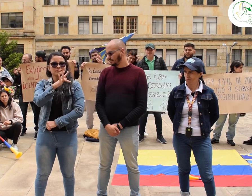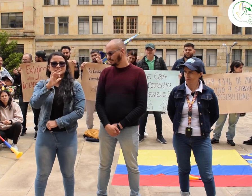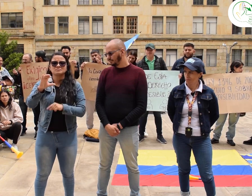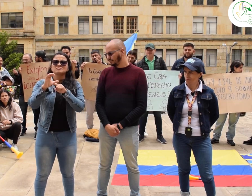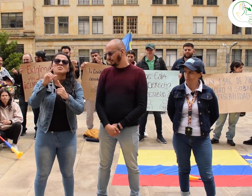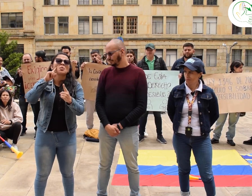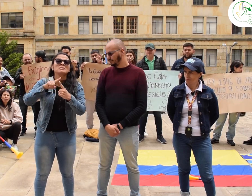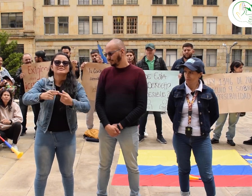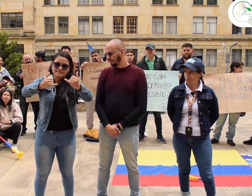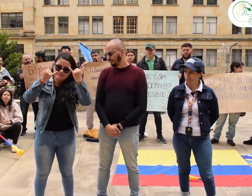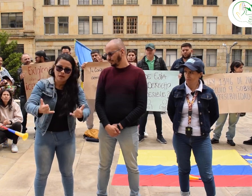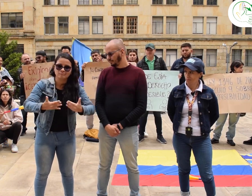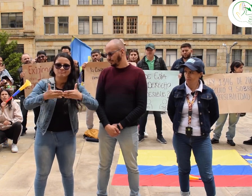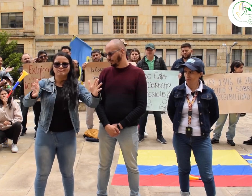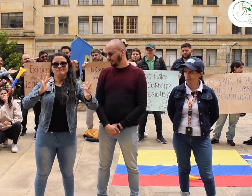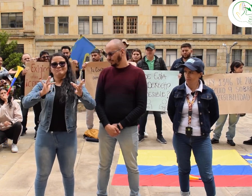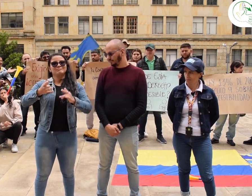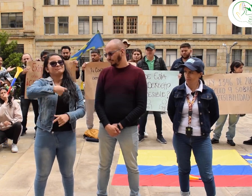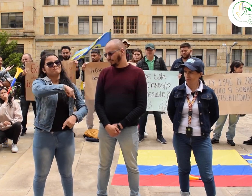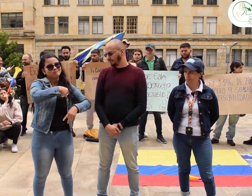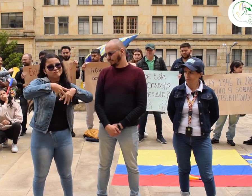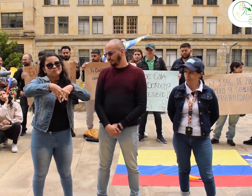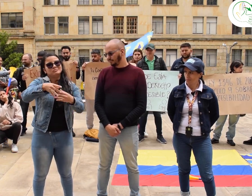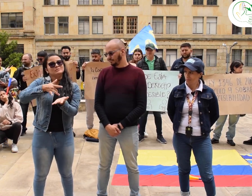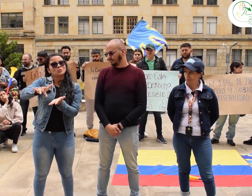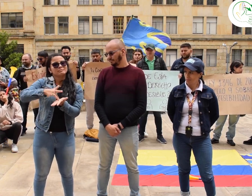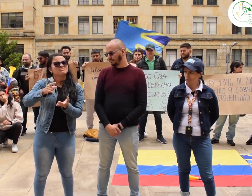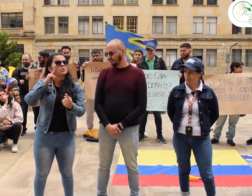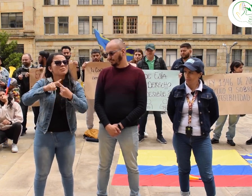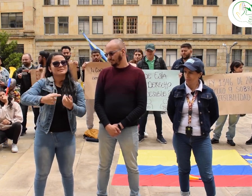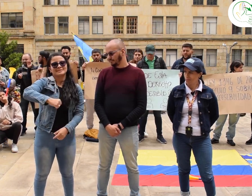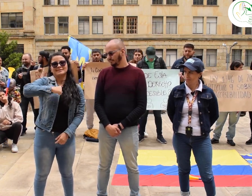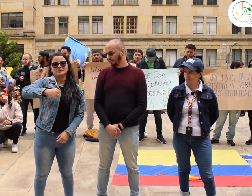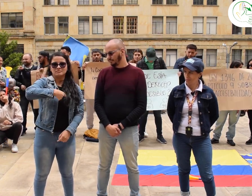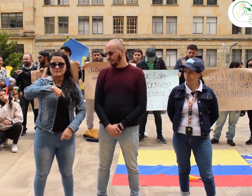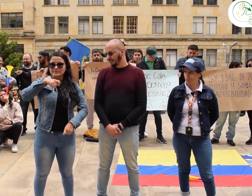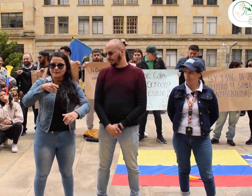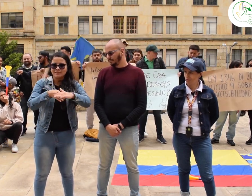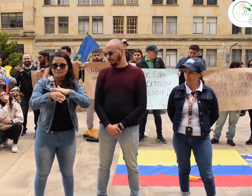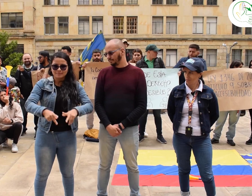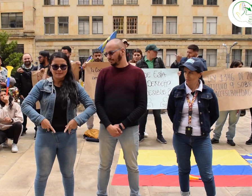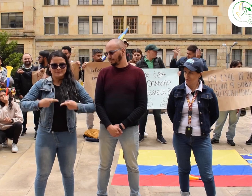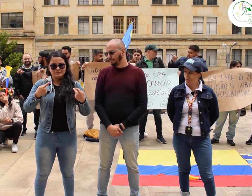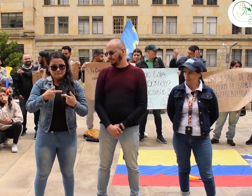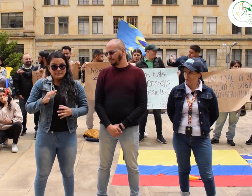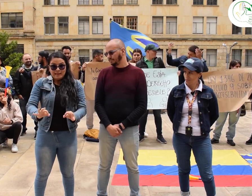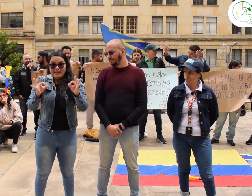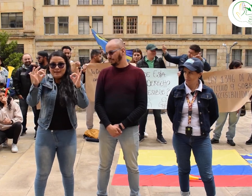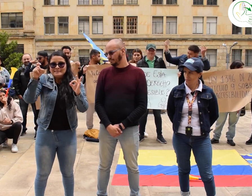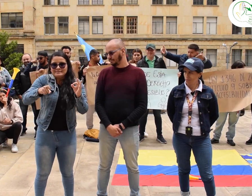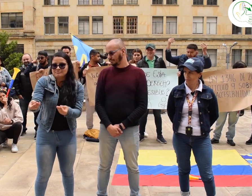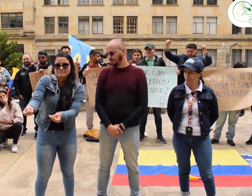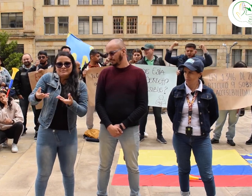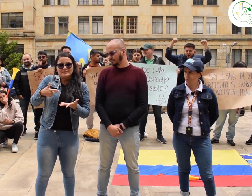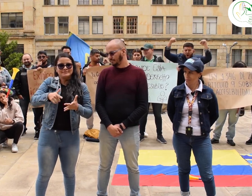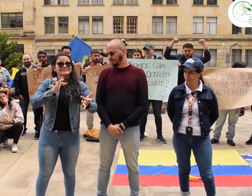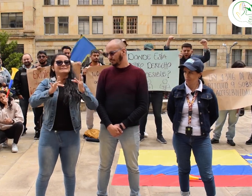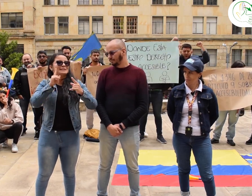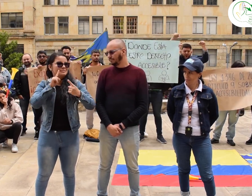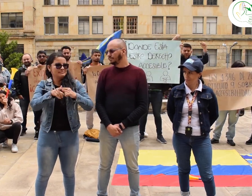plantón y decirle al Ministerio de las TIC que se nos atienda a esta urgencia. Bajo el argumento de la equiparación de derechos,